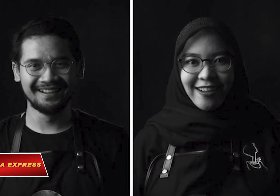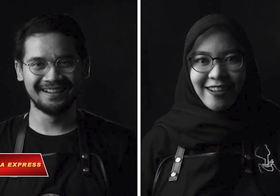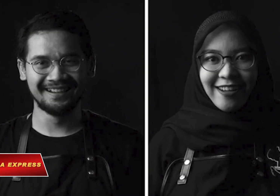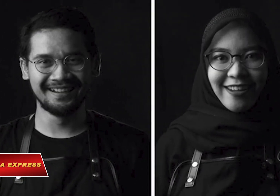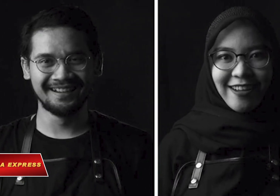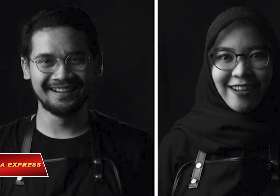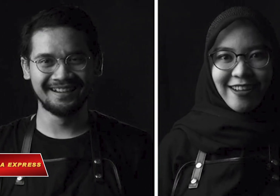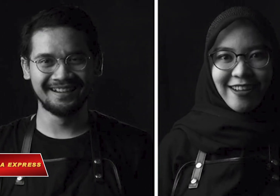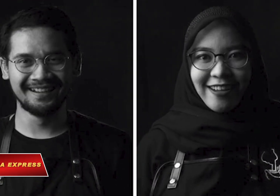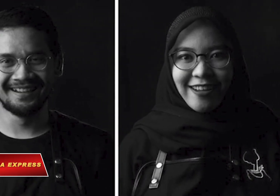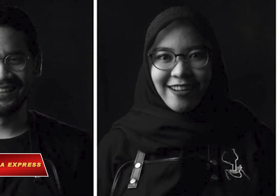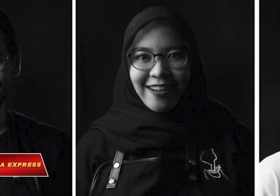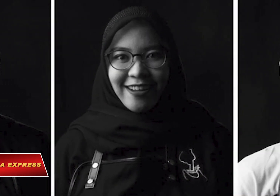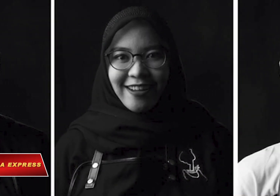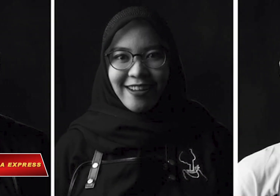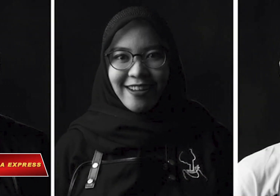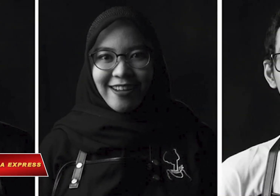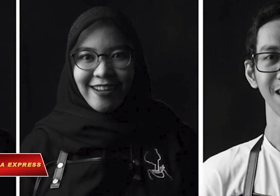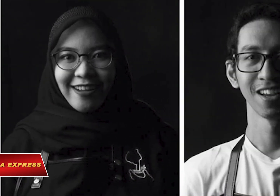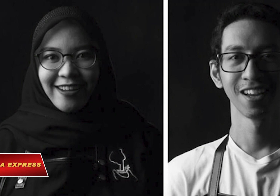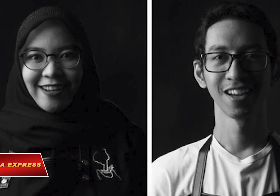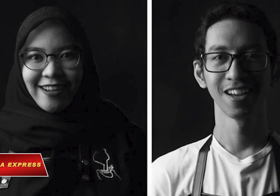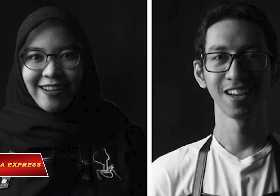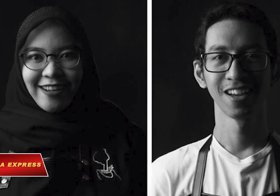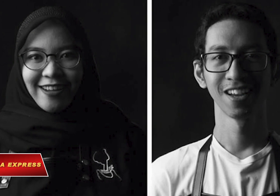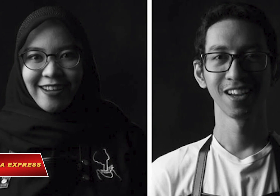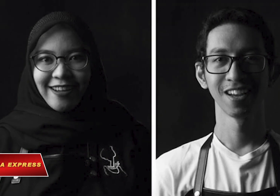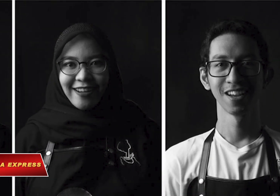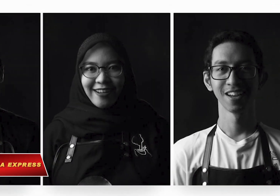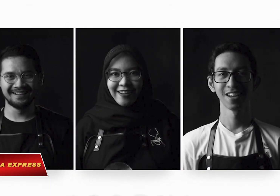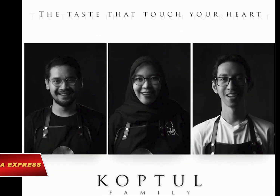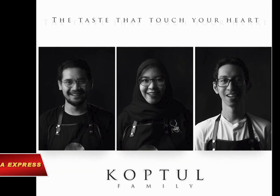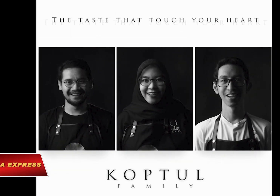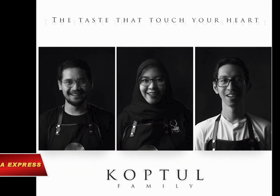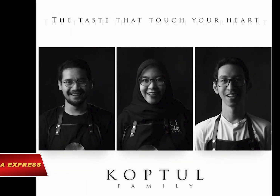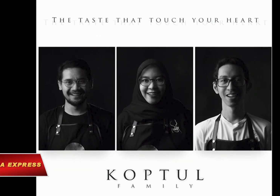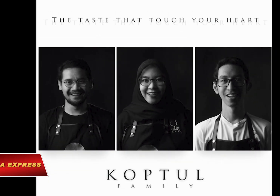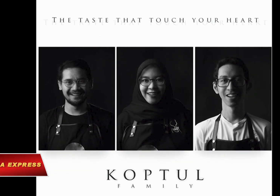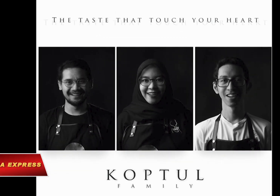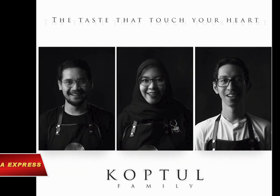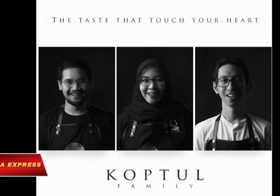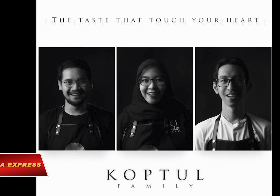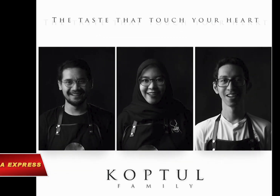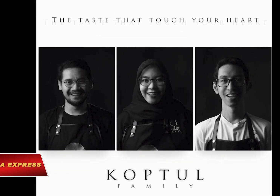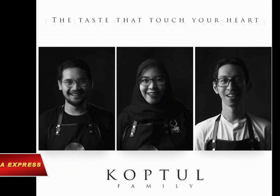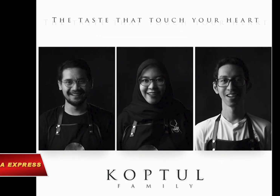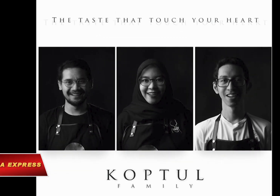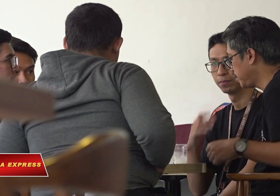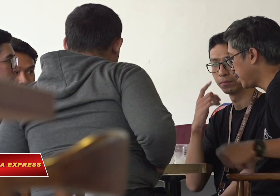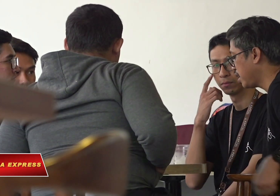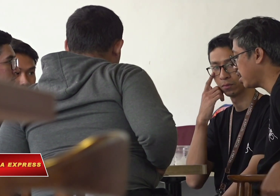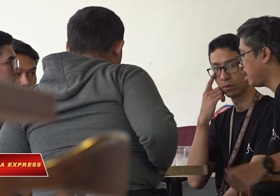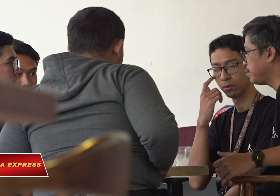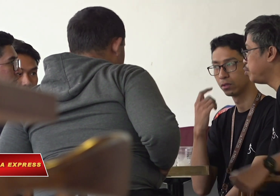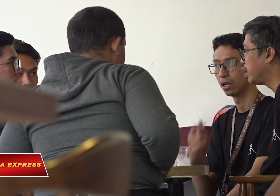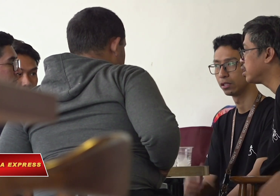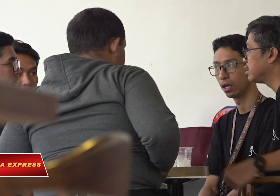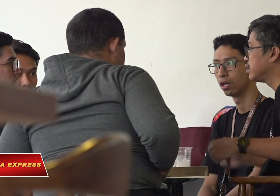Copituli được thành lập bởi ba người bạn thân từ thời thơ ấu, Putri, Erwin và Adika. Họ đều bị khiếm thính.